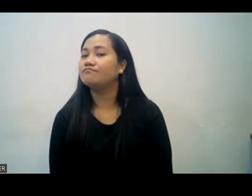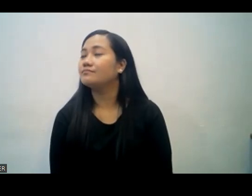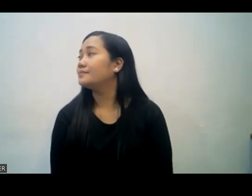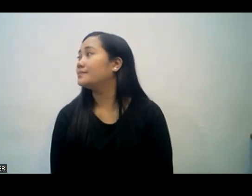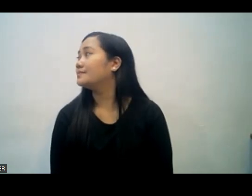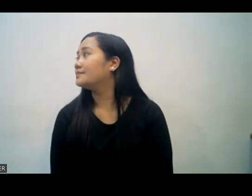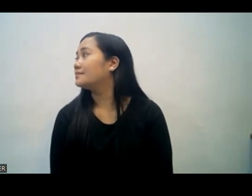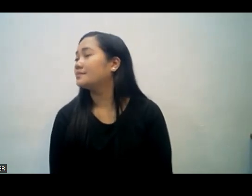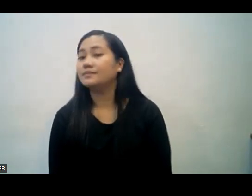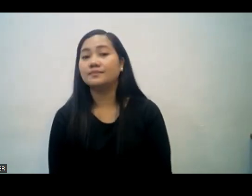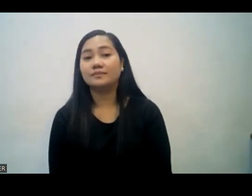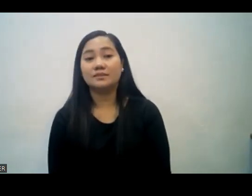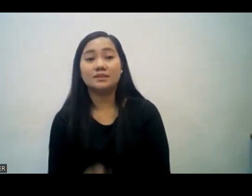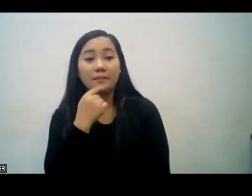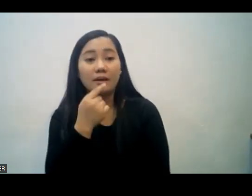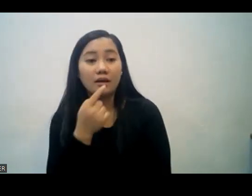kundi ang kapakanan ng iba